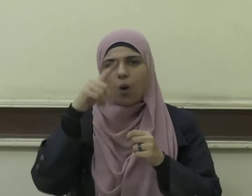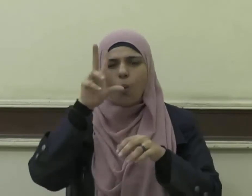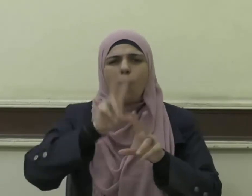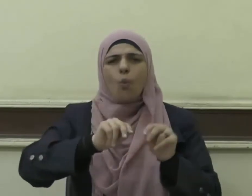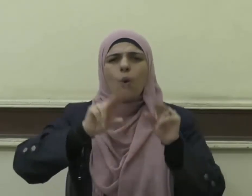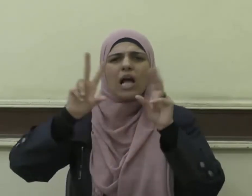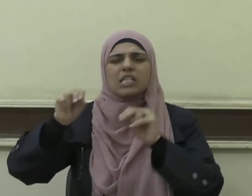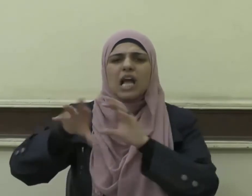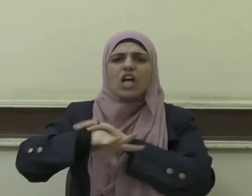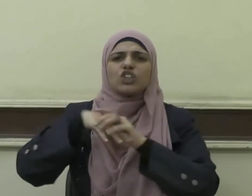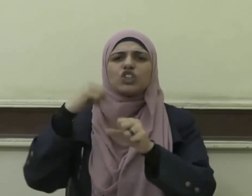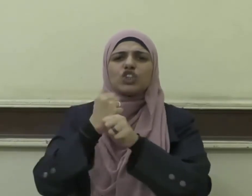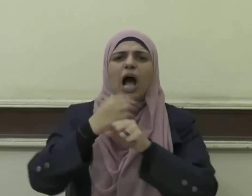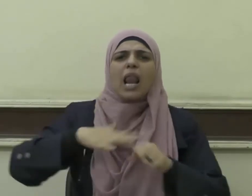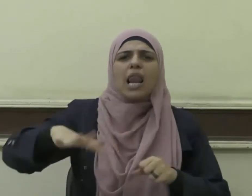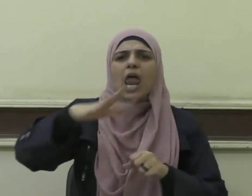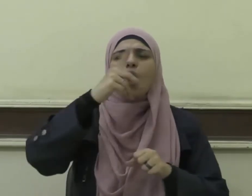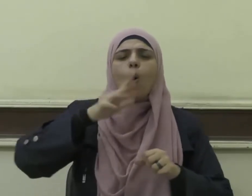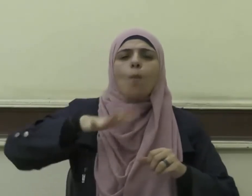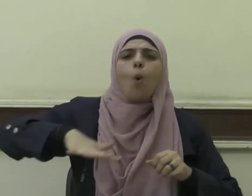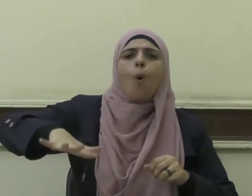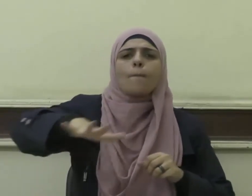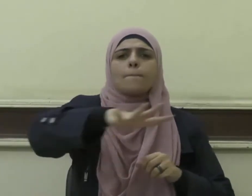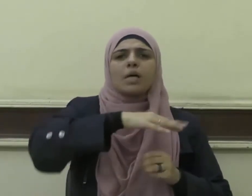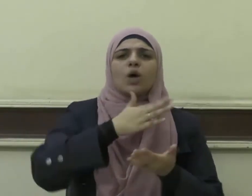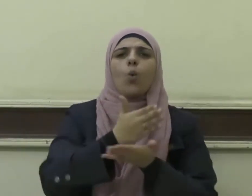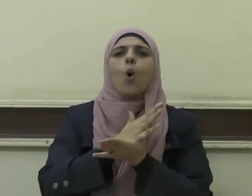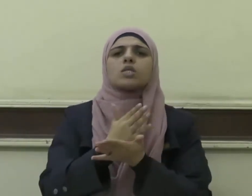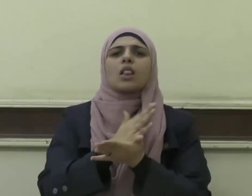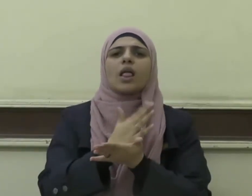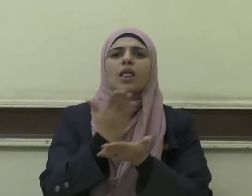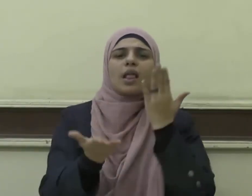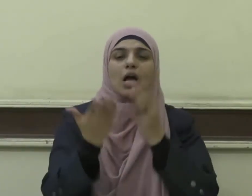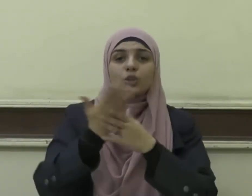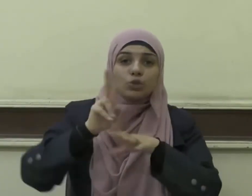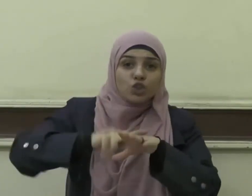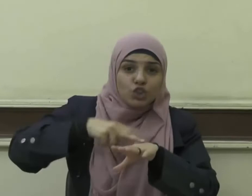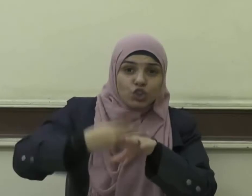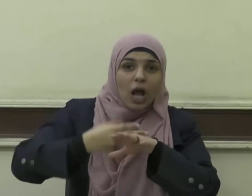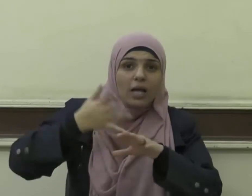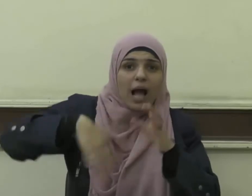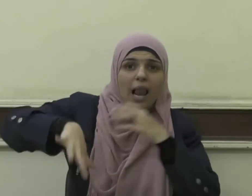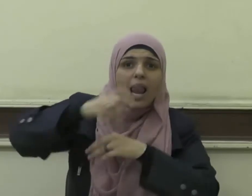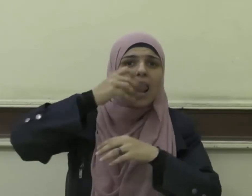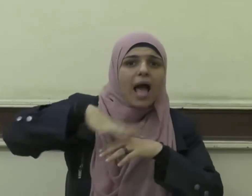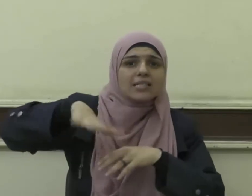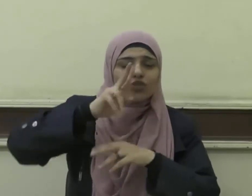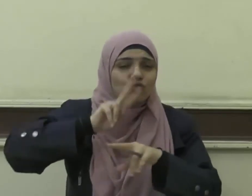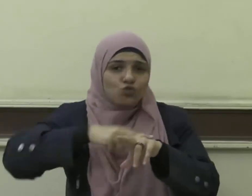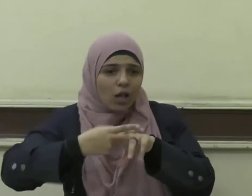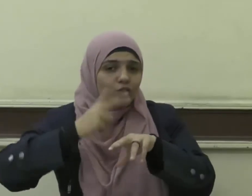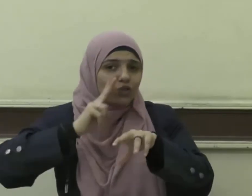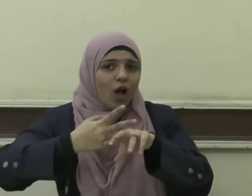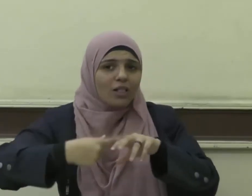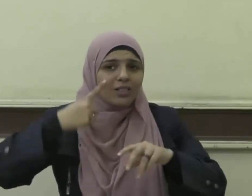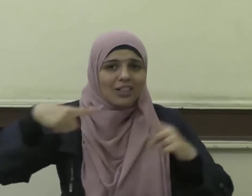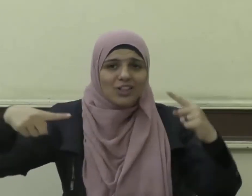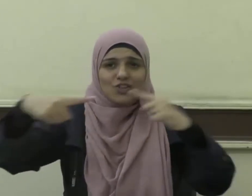جَعَلْنَاكُمْ أُمَّةً وَسَطًا لِتَكُونُوا شُهَدَاءَ عَلَى النَّاس والوسطية